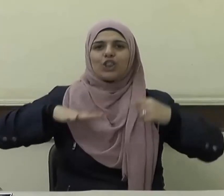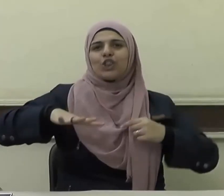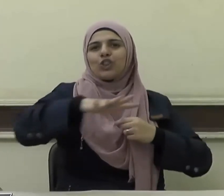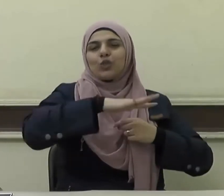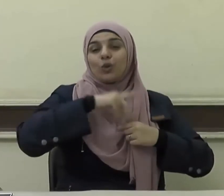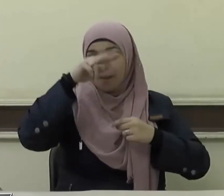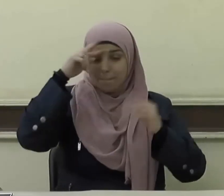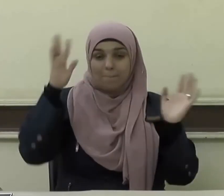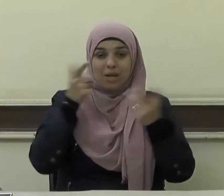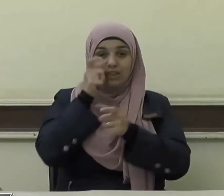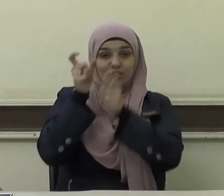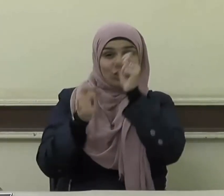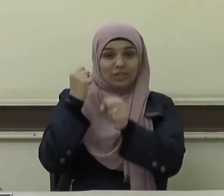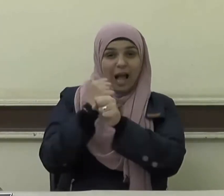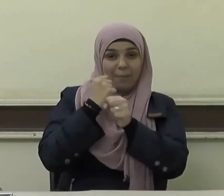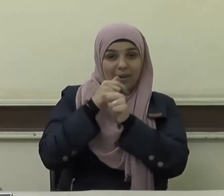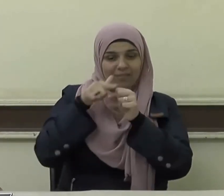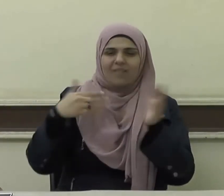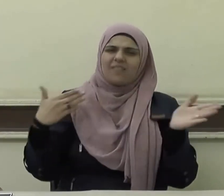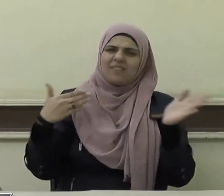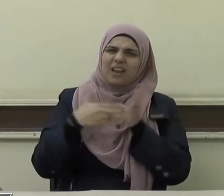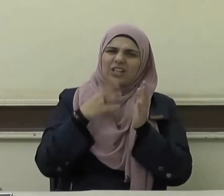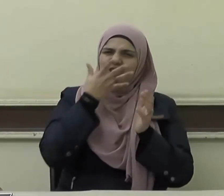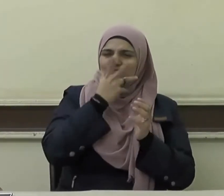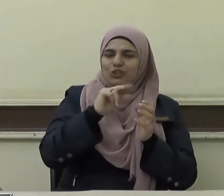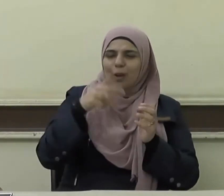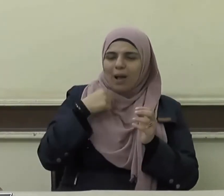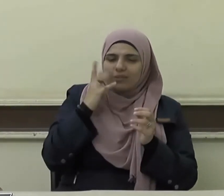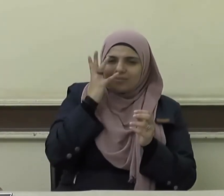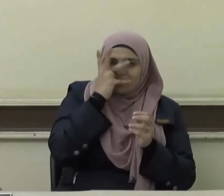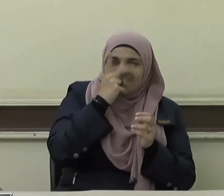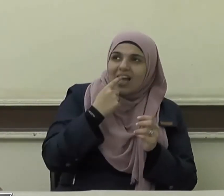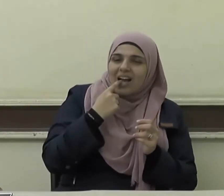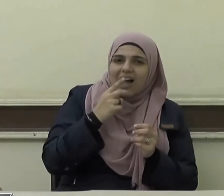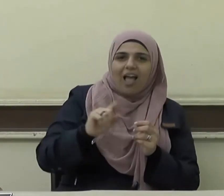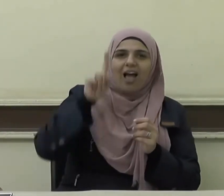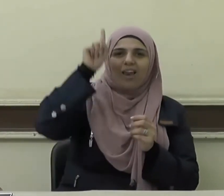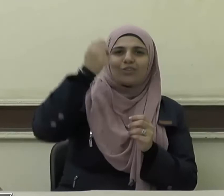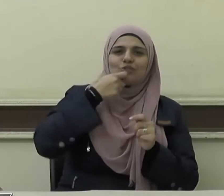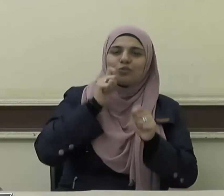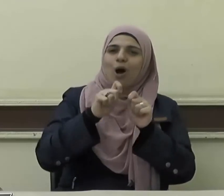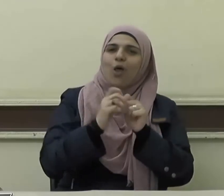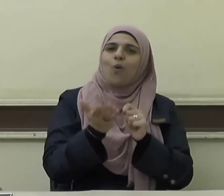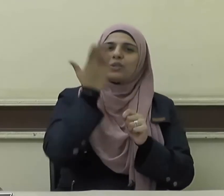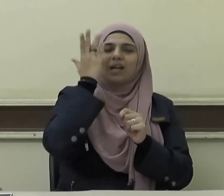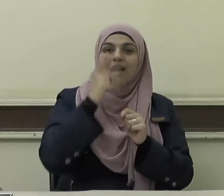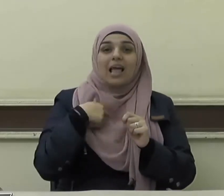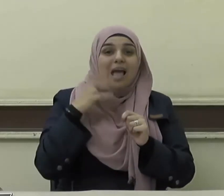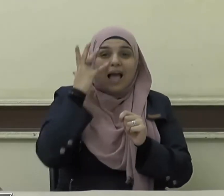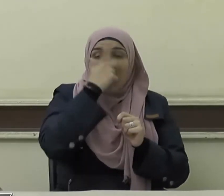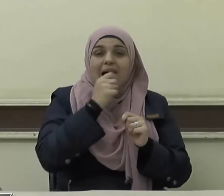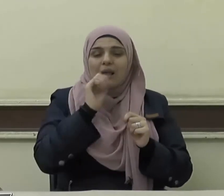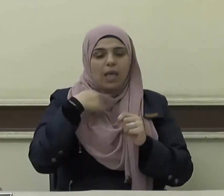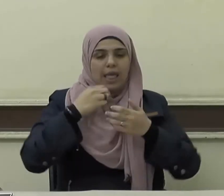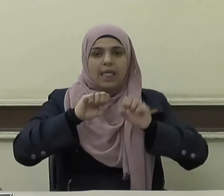فمن فعل ذلك فقد استحيى من الله حق الحياء والحياء يمنع